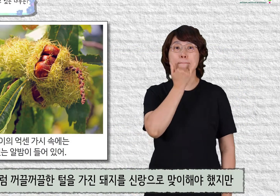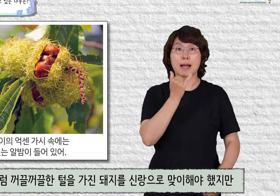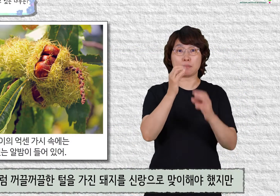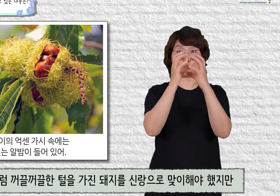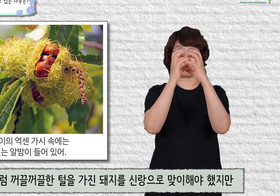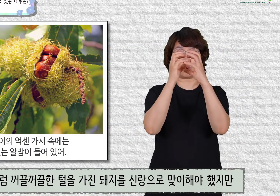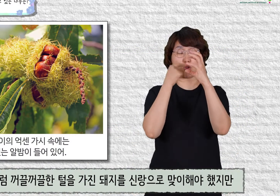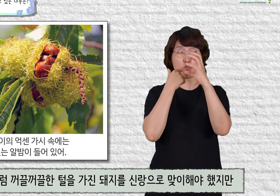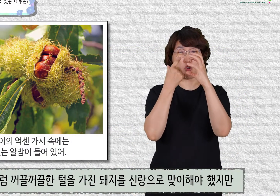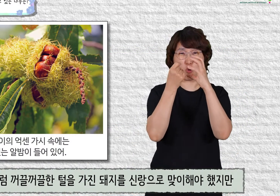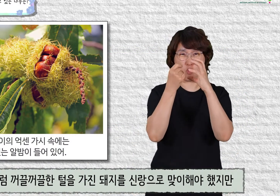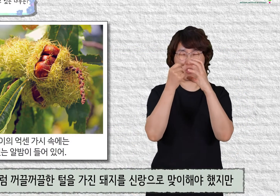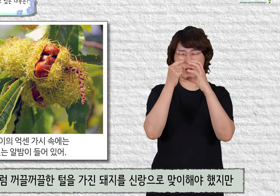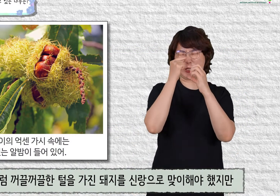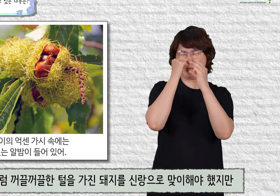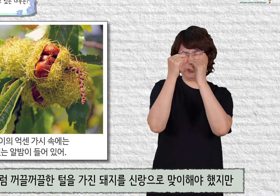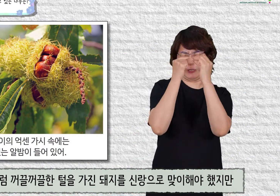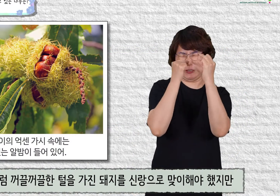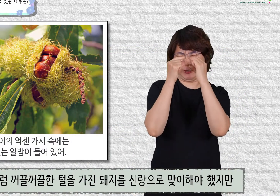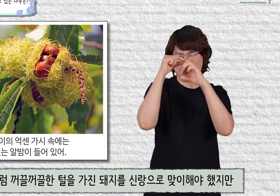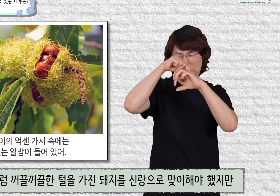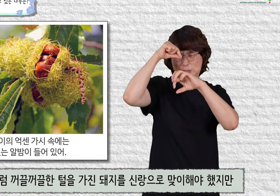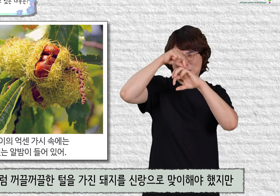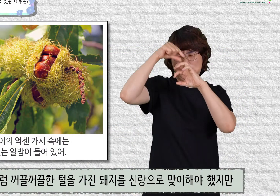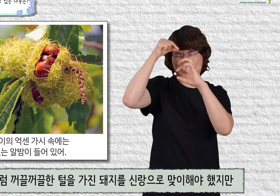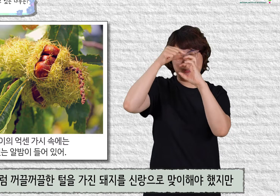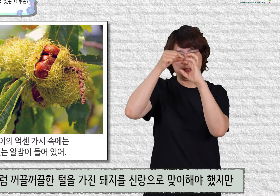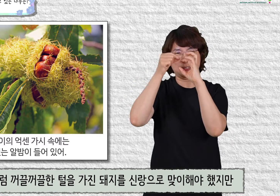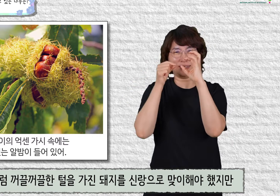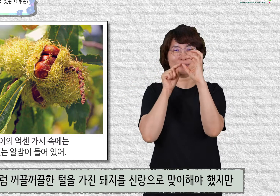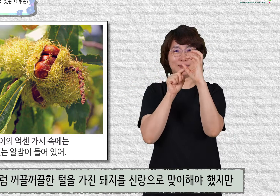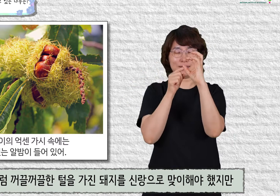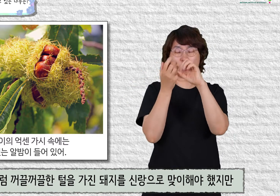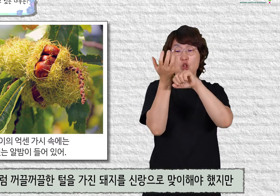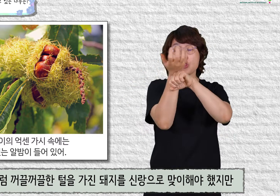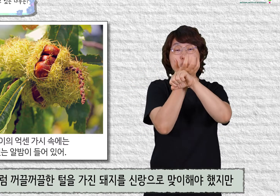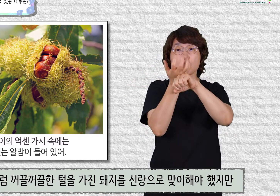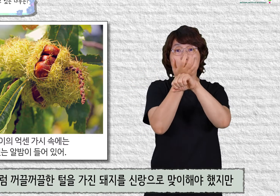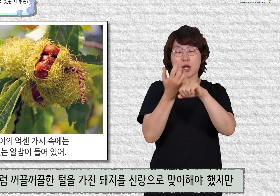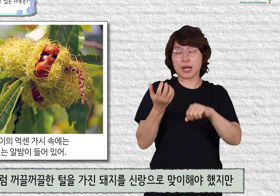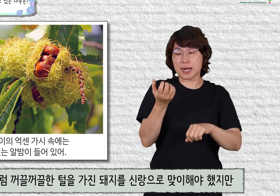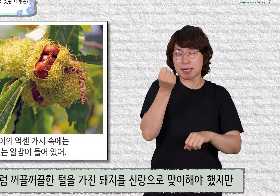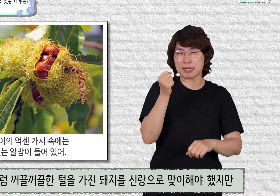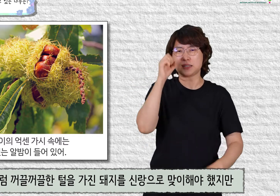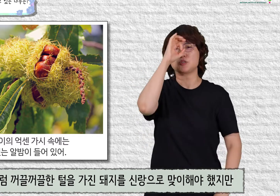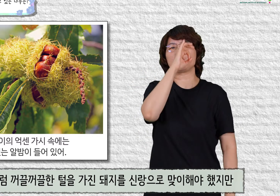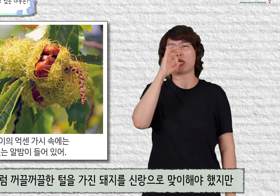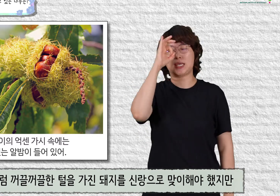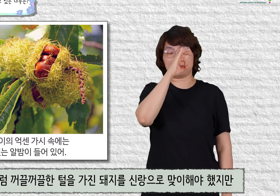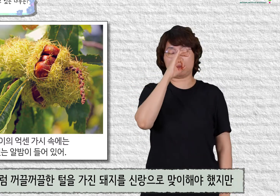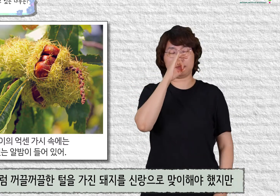밤송이처럼 꺼끌꺼끌한 털을 가진 돼지를 신랑으로 맞이해야 했지만,